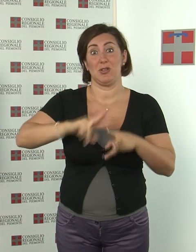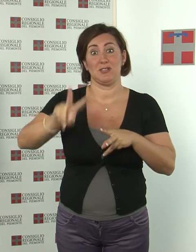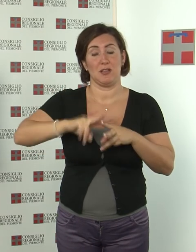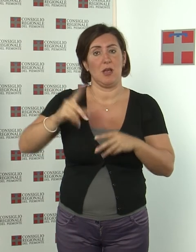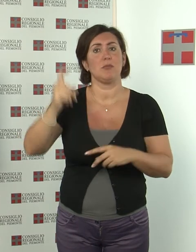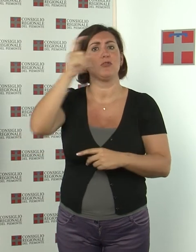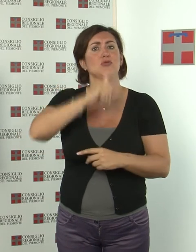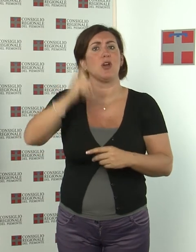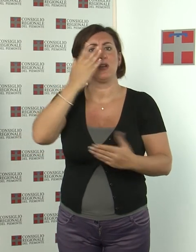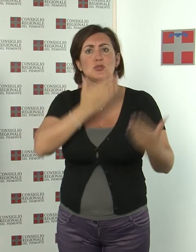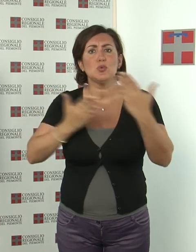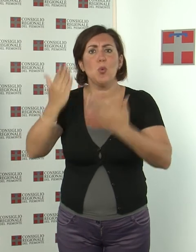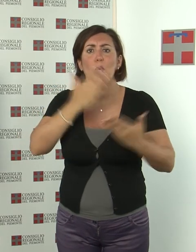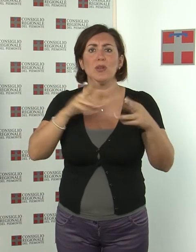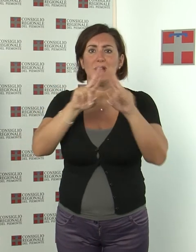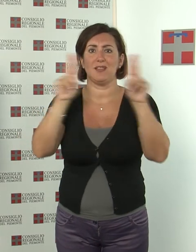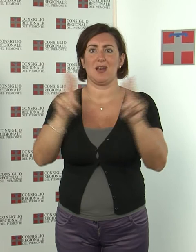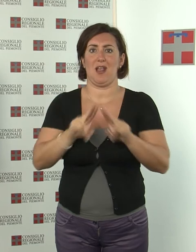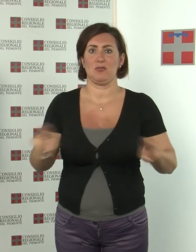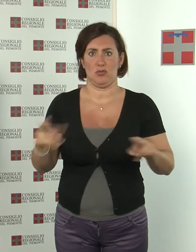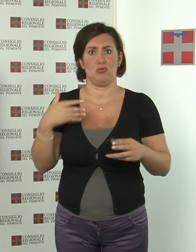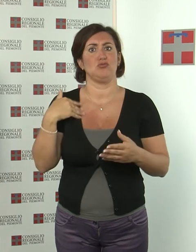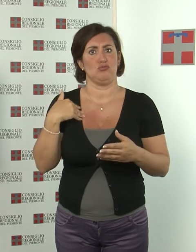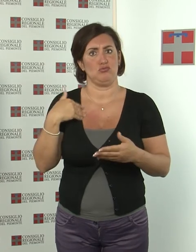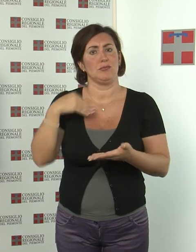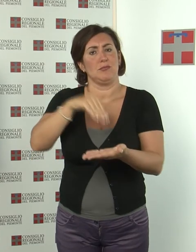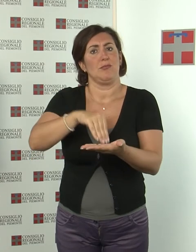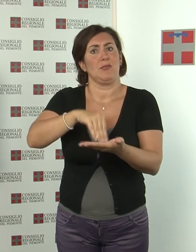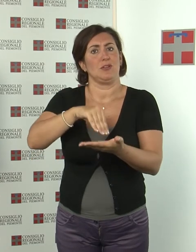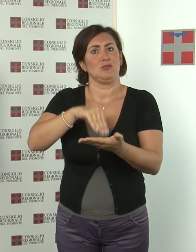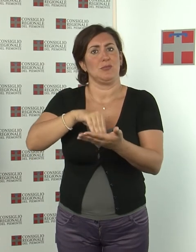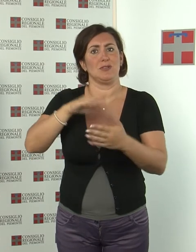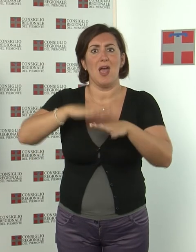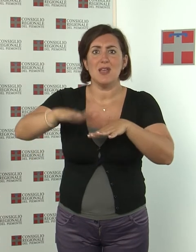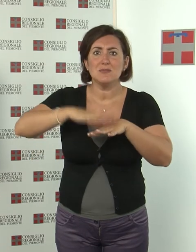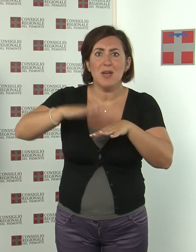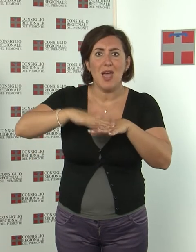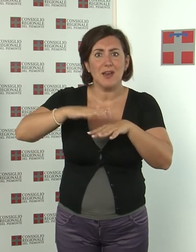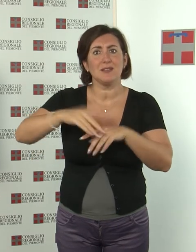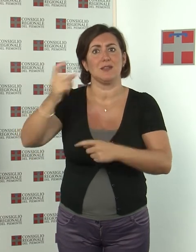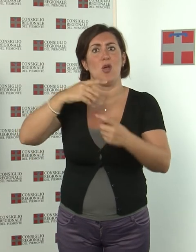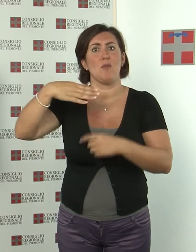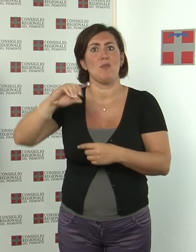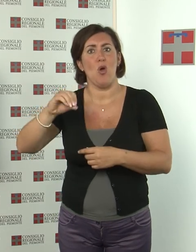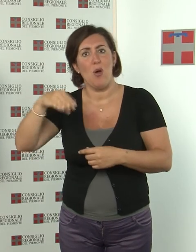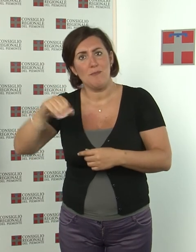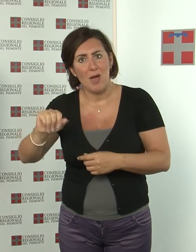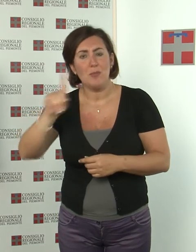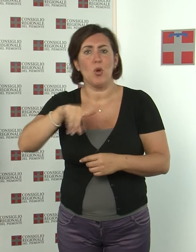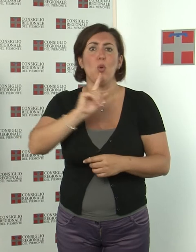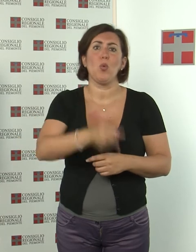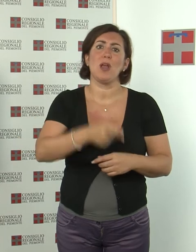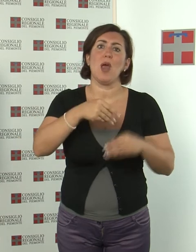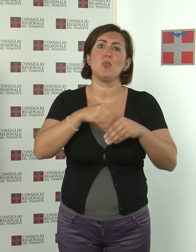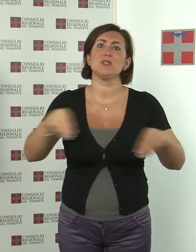studi internazionali con la partecipazione di esperti provenienti dal MoMA e dal Guggenheim Museum di New York. All'incontro che si è